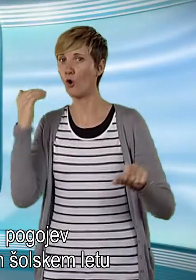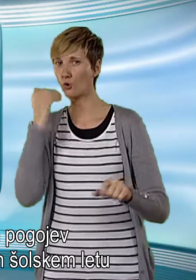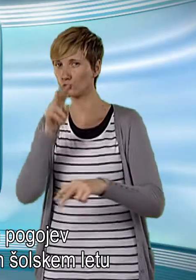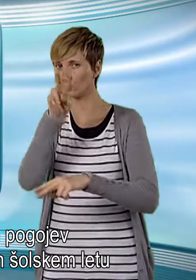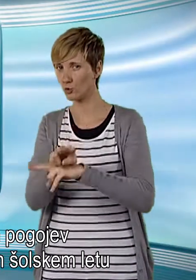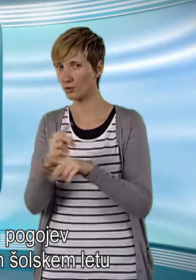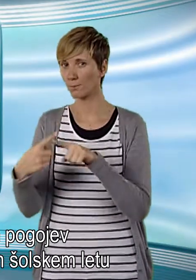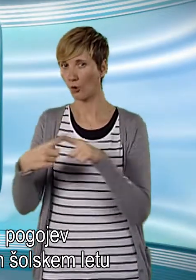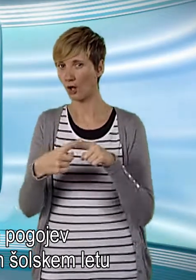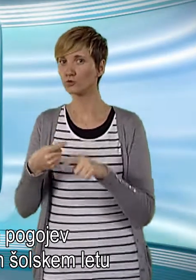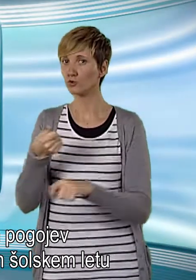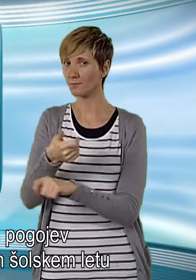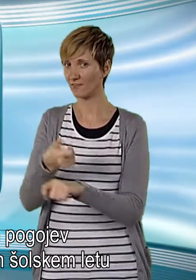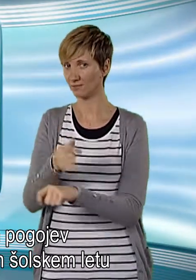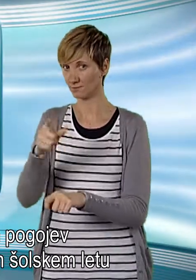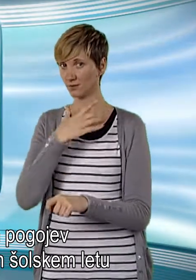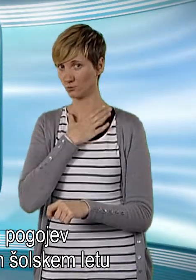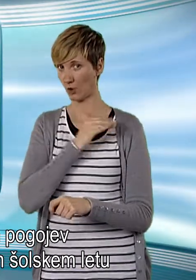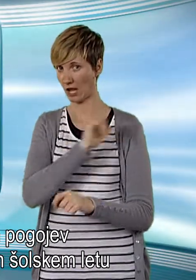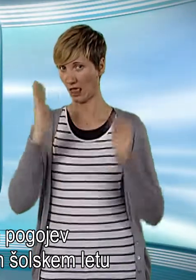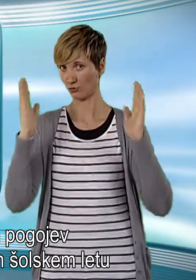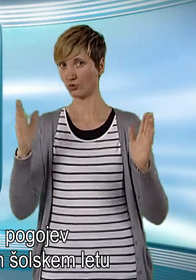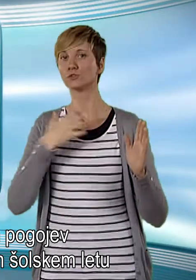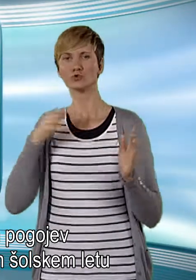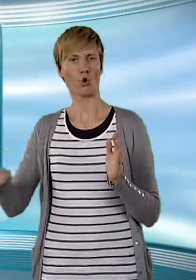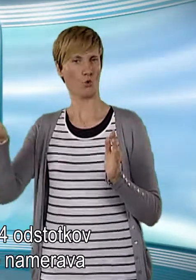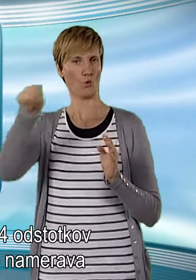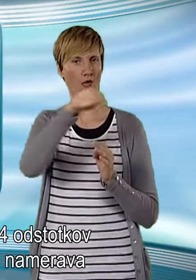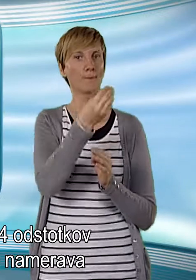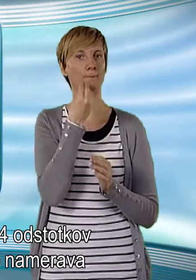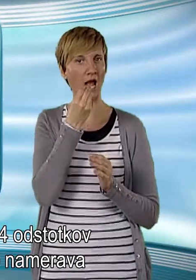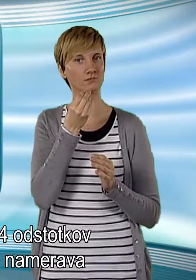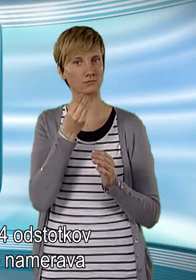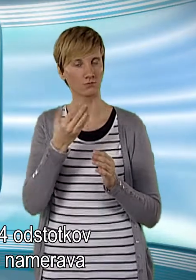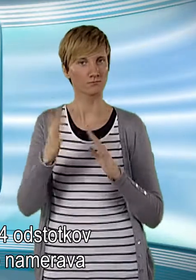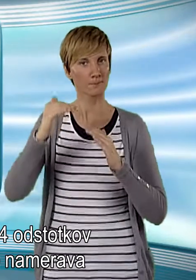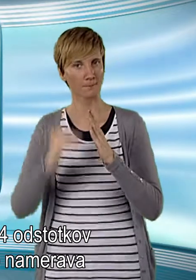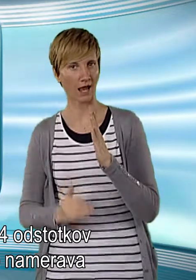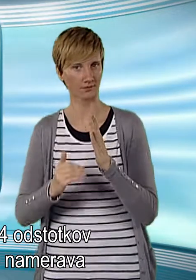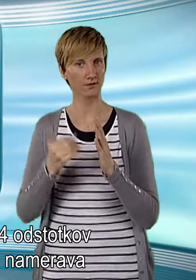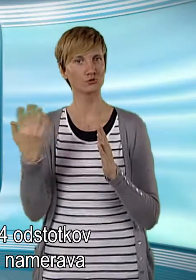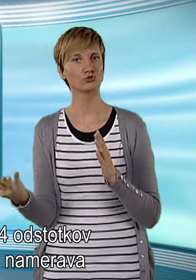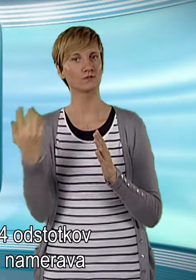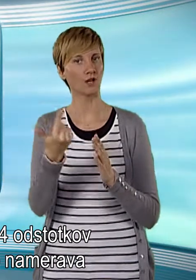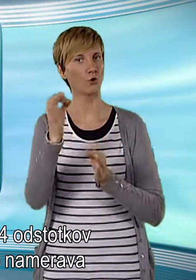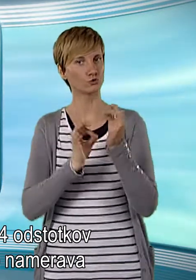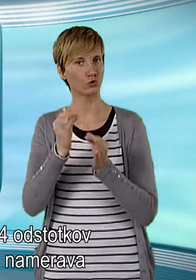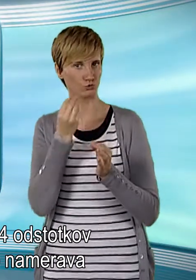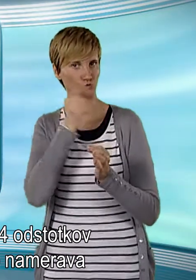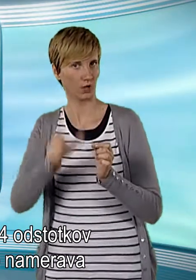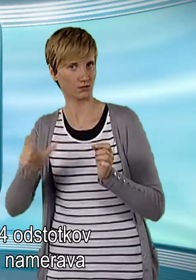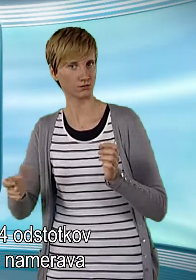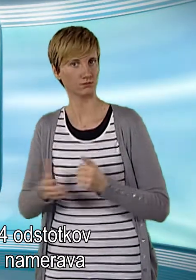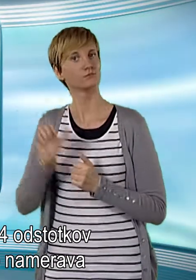Zaradi zaostrenih pogojev subvencioniranja v tem šolskem letu v šolah malica kar 24 odstotkov manj